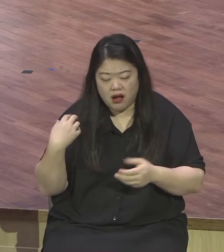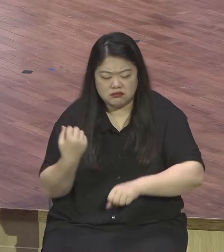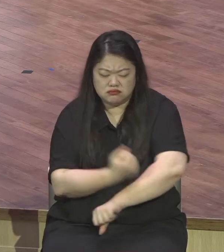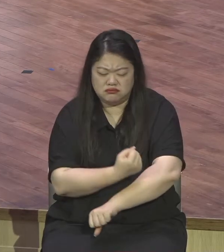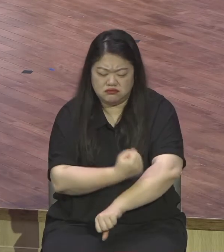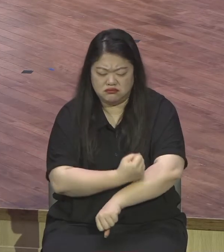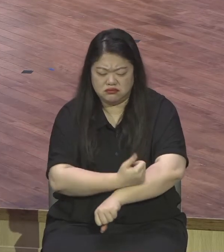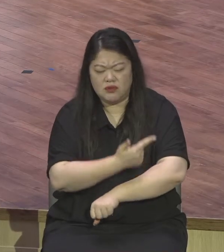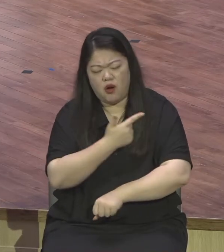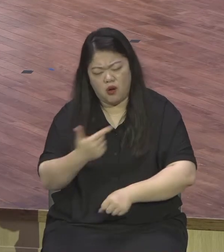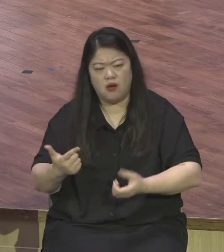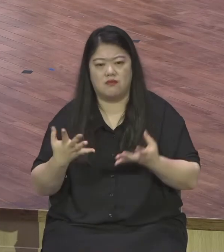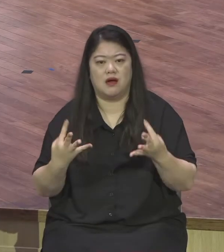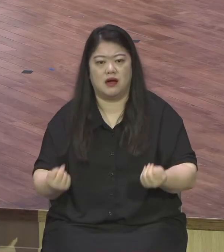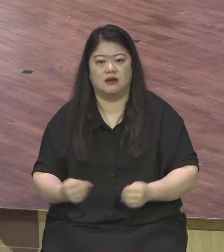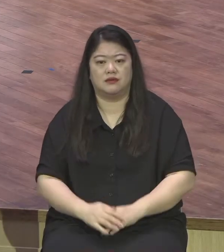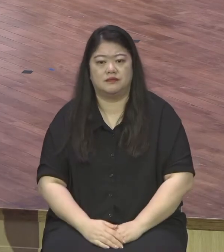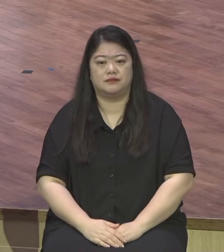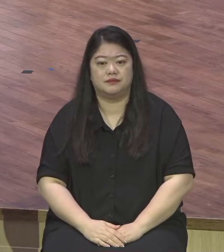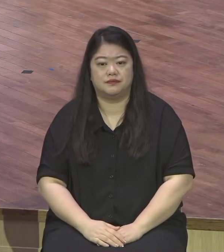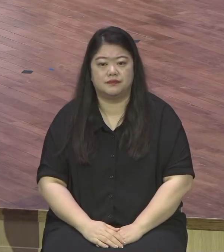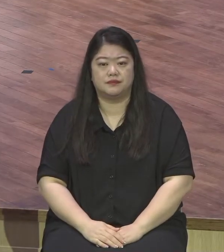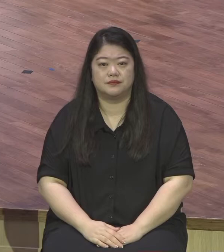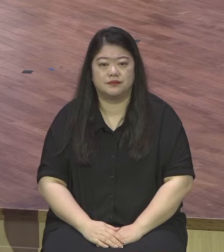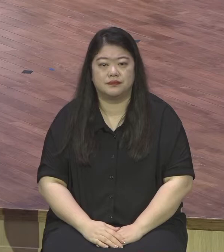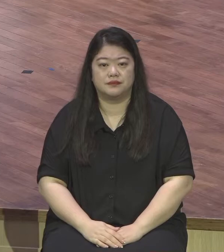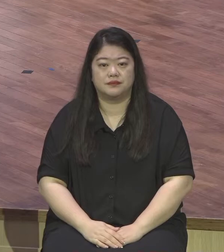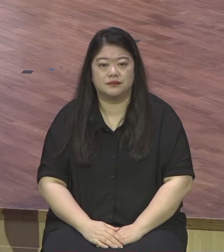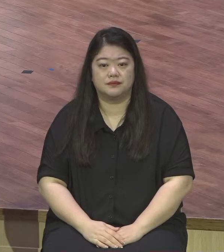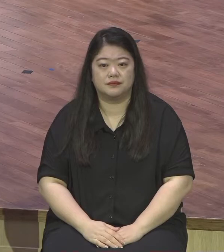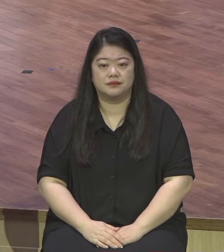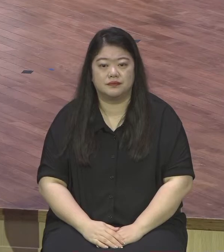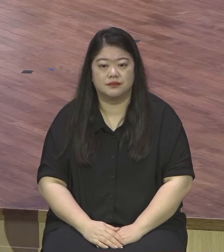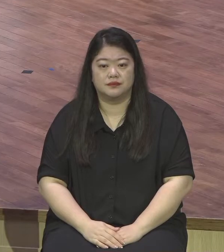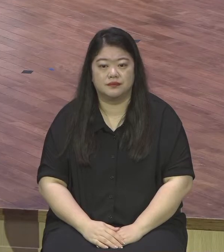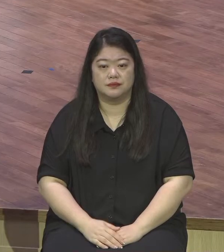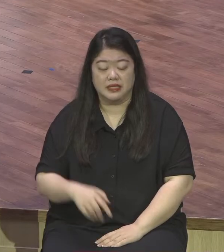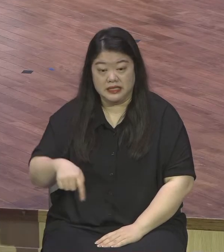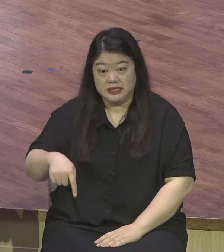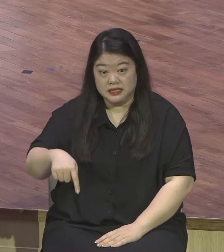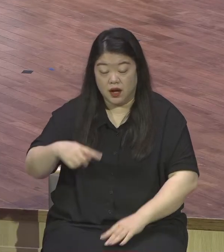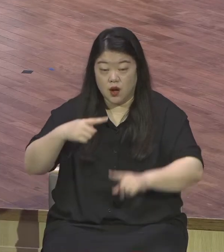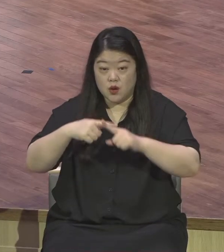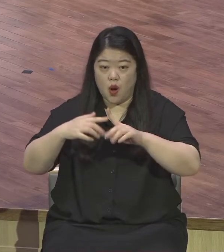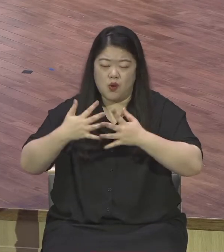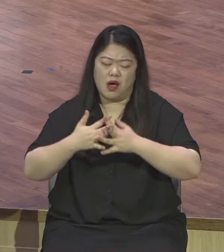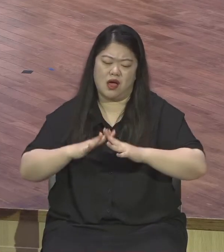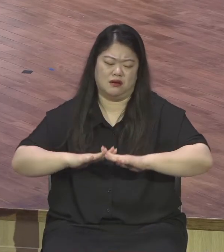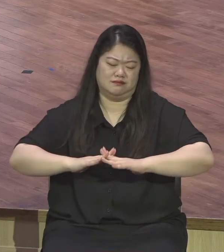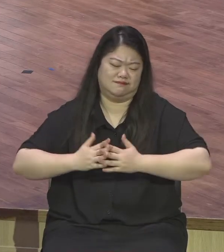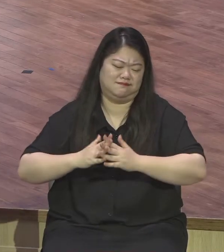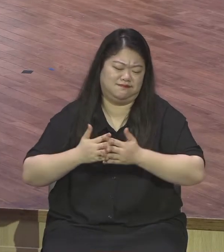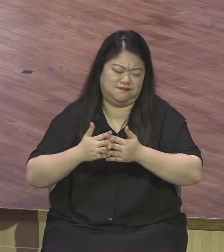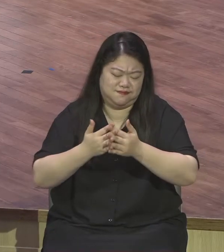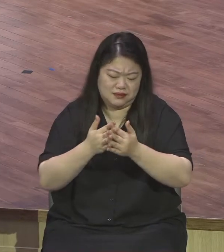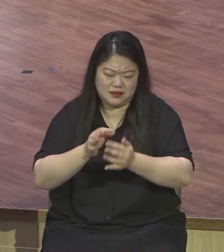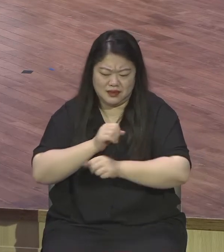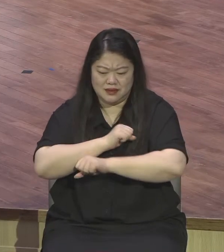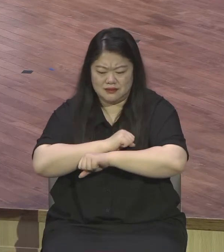오복이게라 드는 이 어마어마한 이 건물을 계속 지으면서 말로 다 단 한 명도 부자가 없잖아요